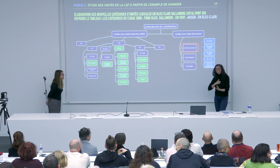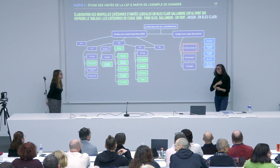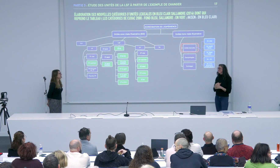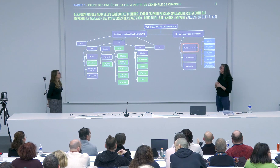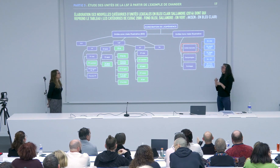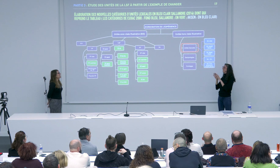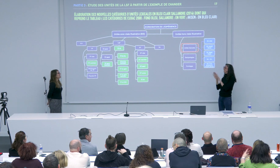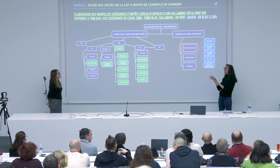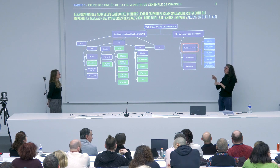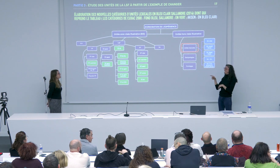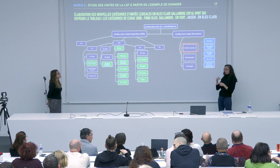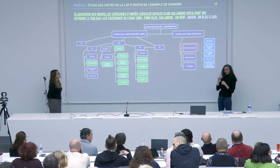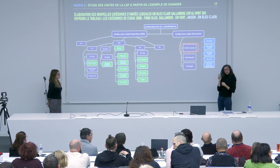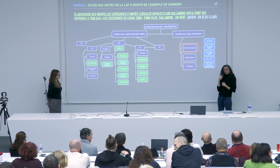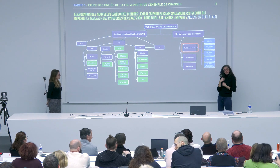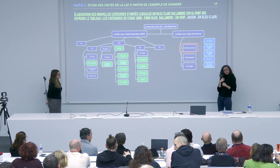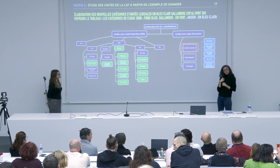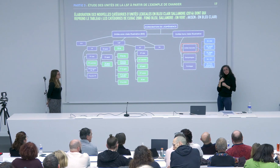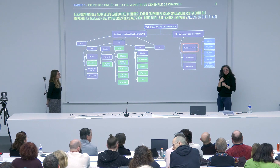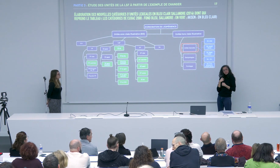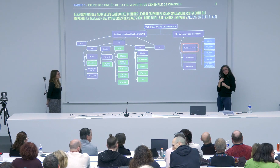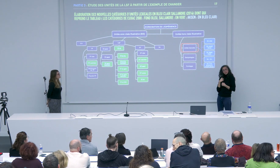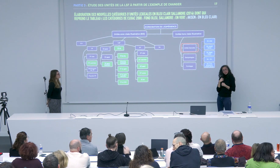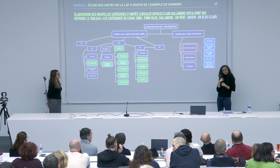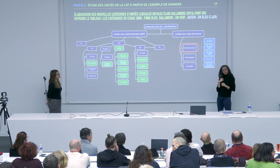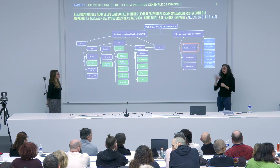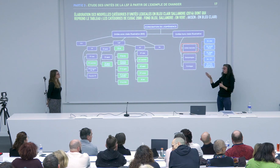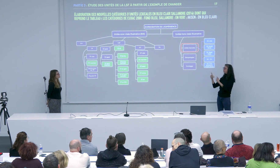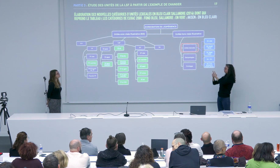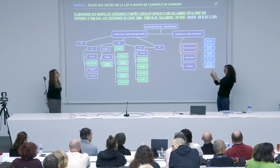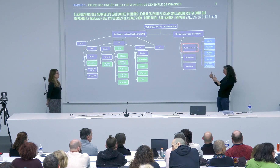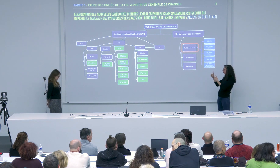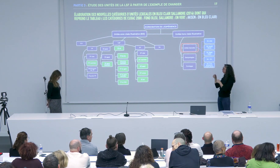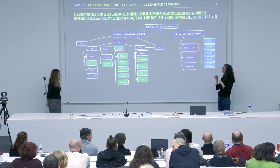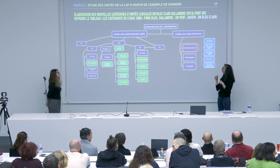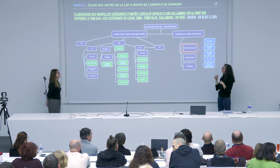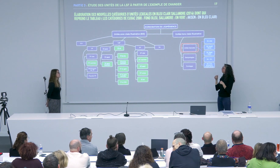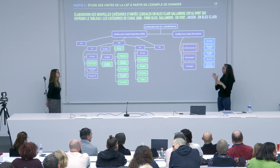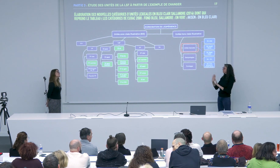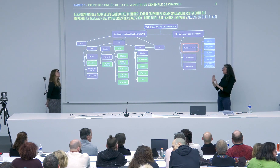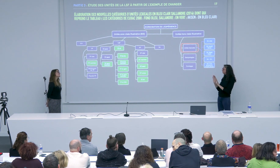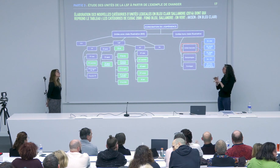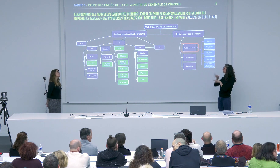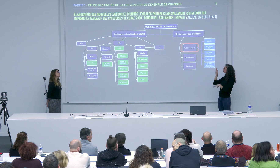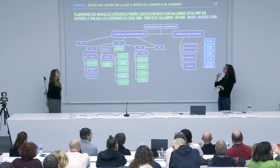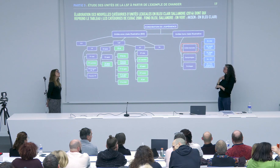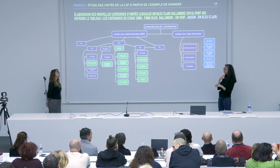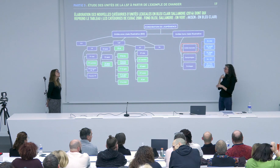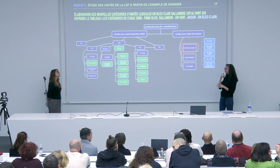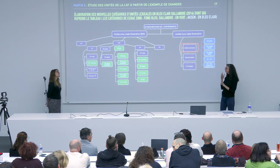Je suis complètement prise par la question alors par contre j'ai perdu le fil oui donc par rapport à cette